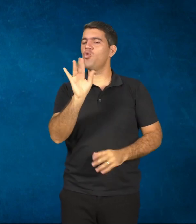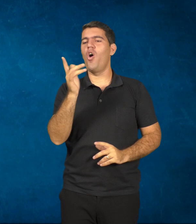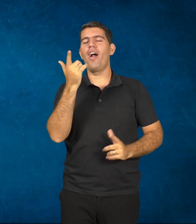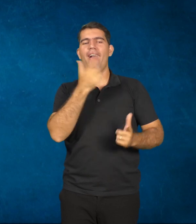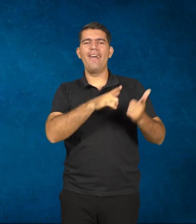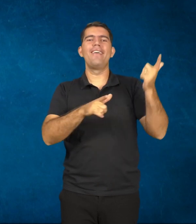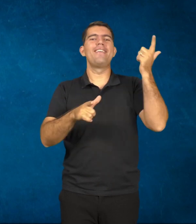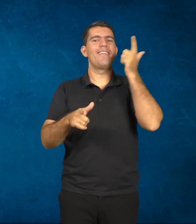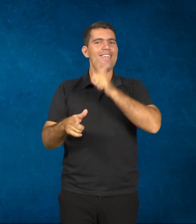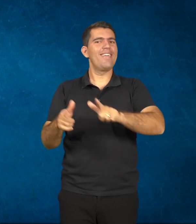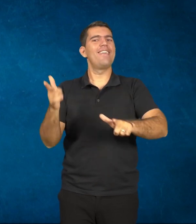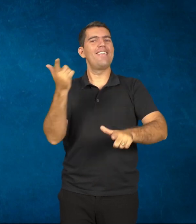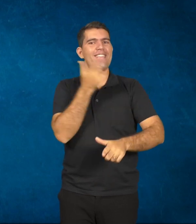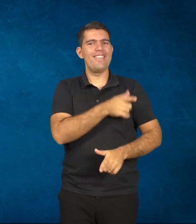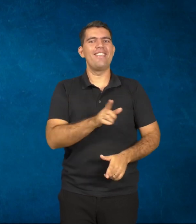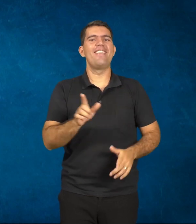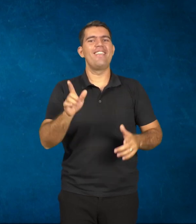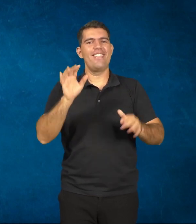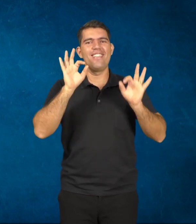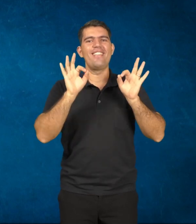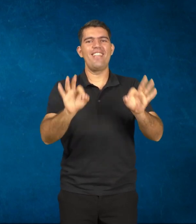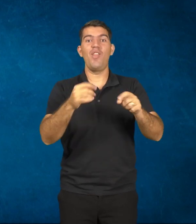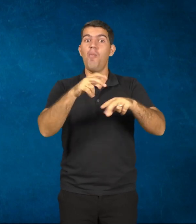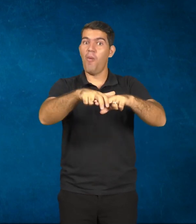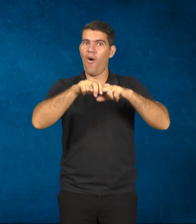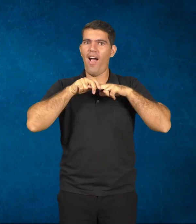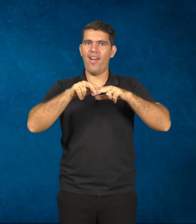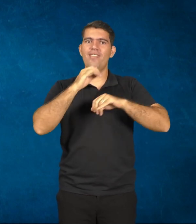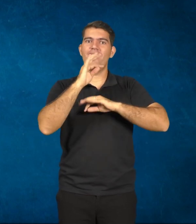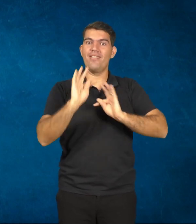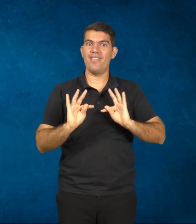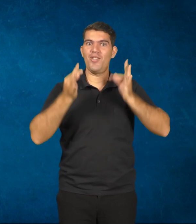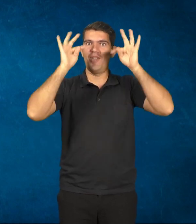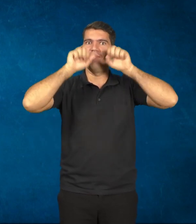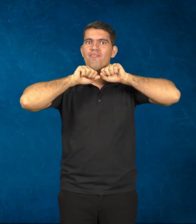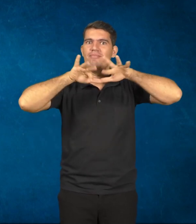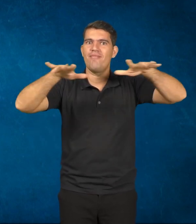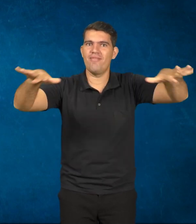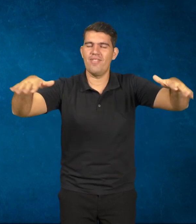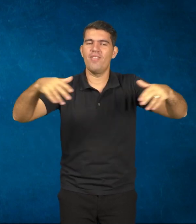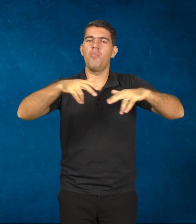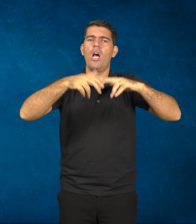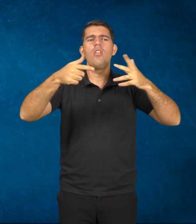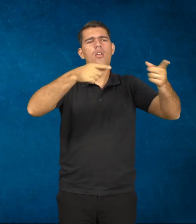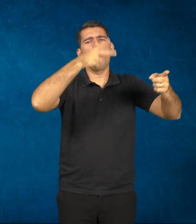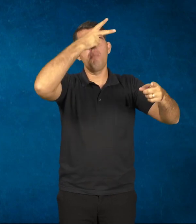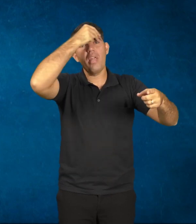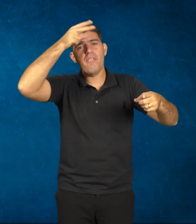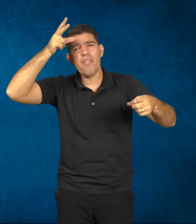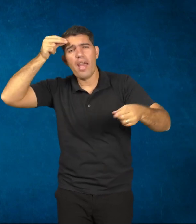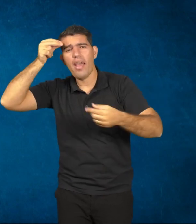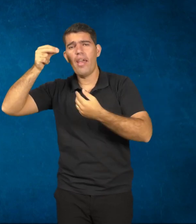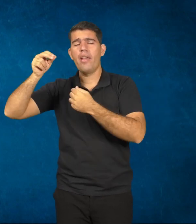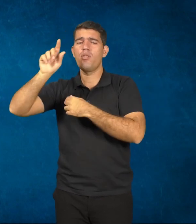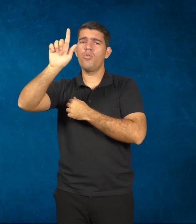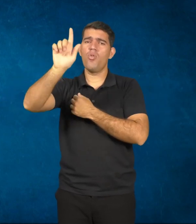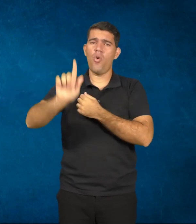de disseminação da tecnologia, acho que é muito importante. E os prefeitos, os governadores, enfim, os